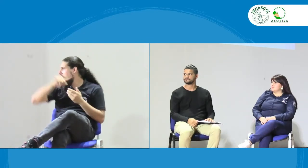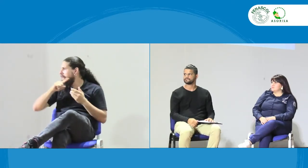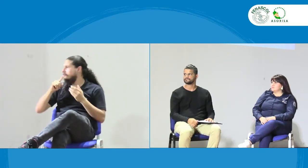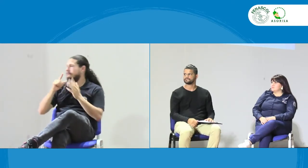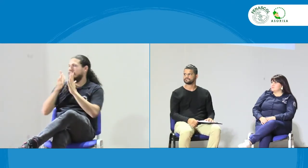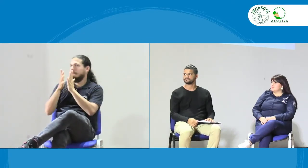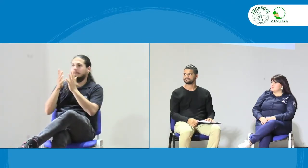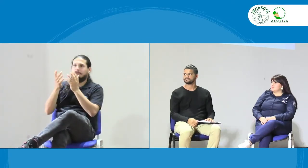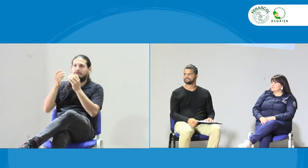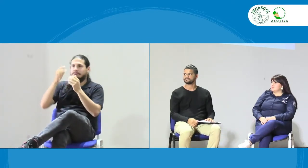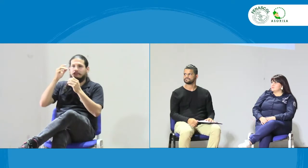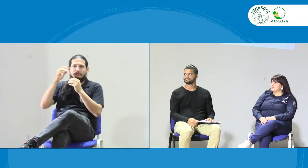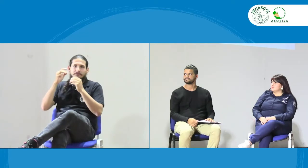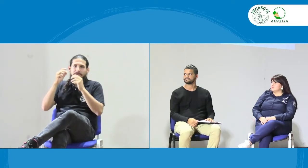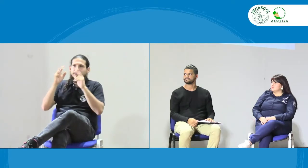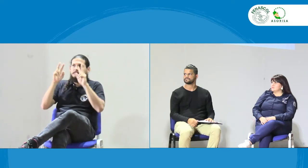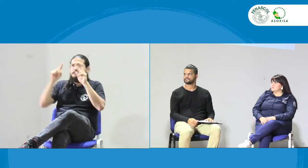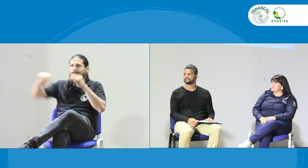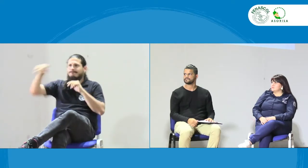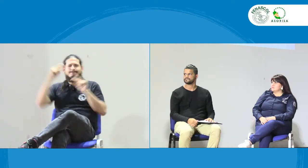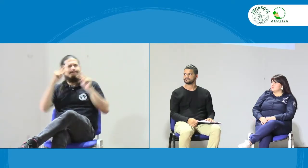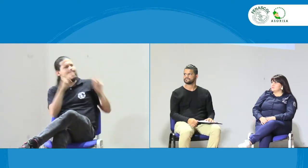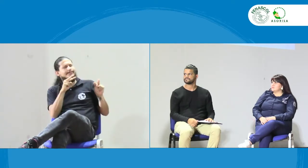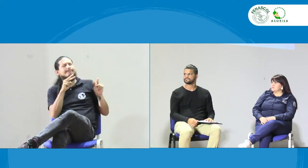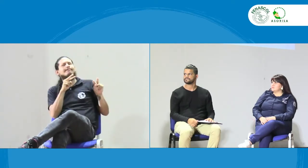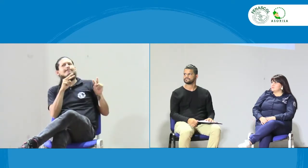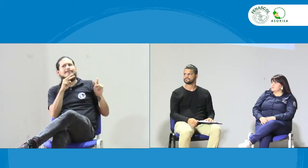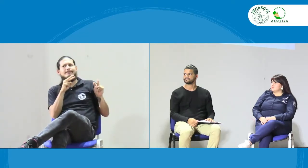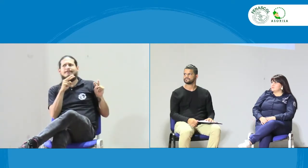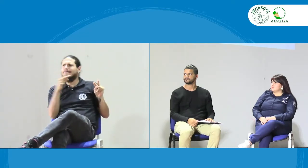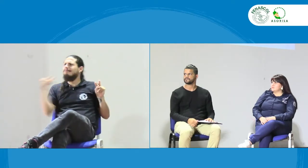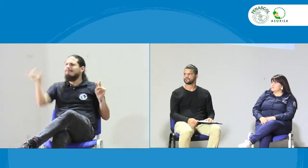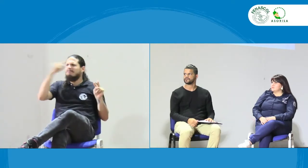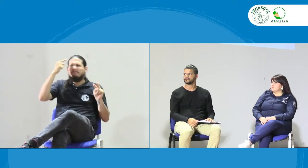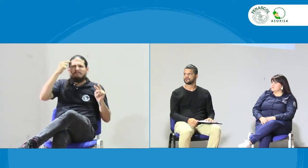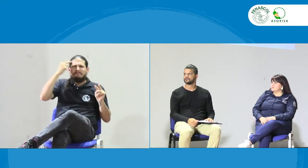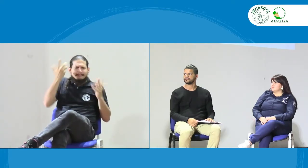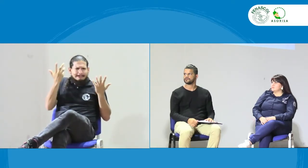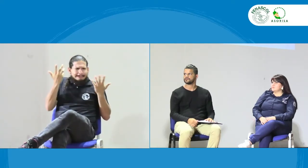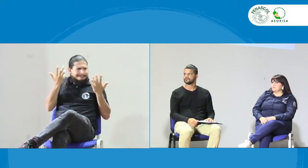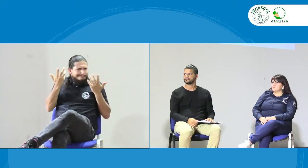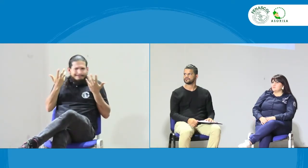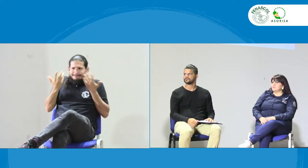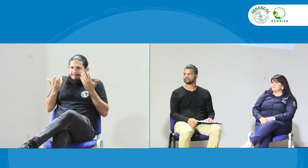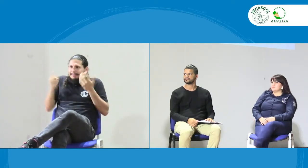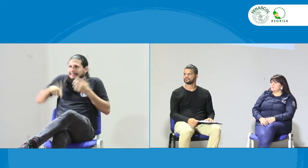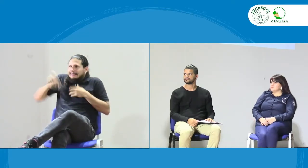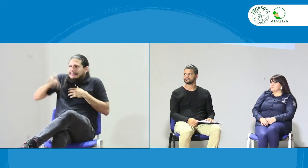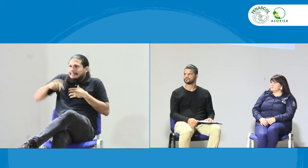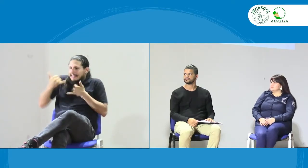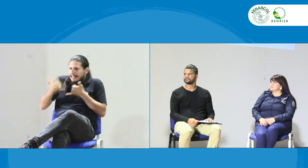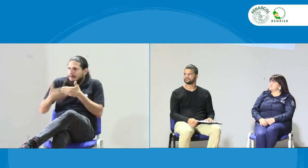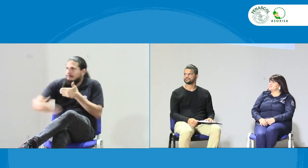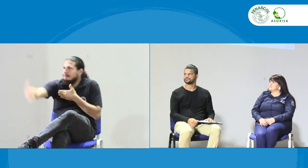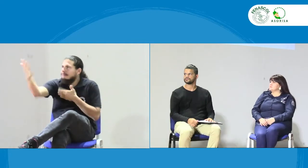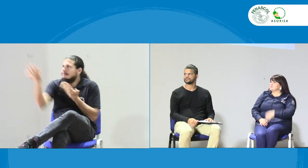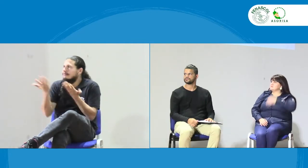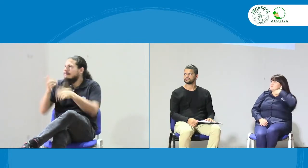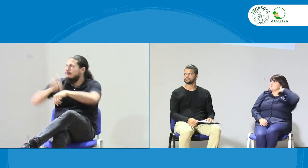opiniones respecto al tema del movimiento asociativo de los jóvenes. Entonces, las personas que nos encontramos el día de